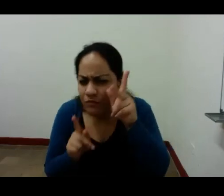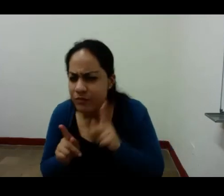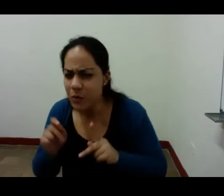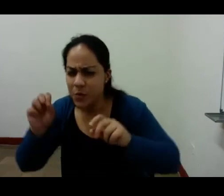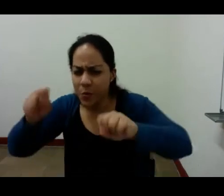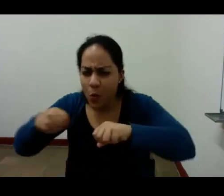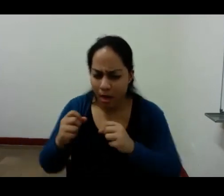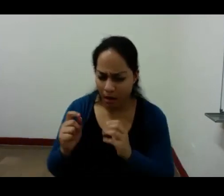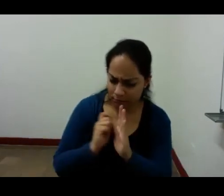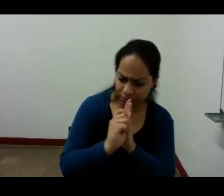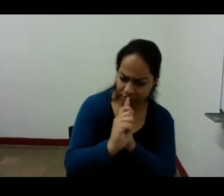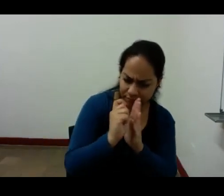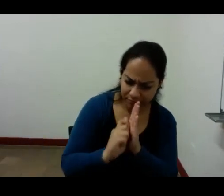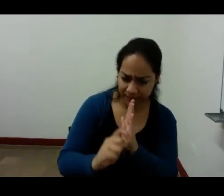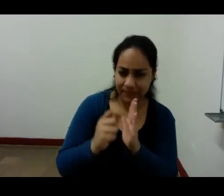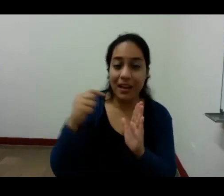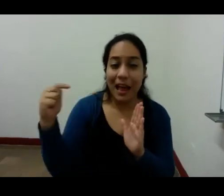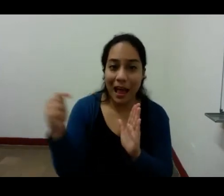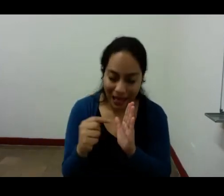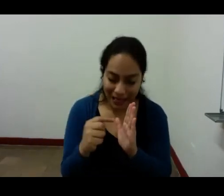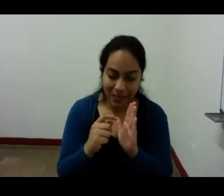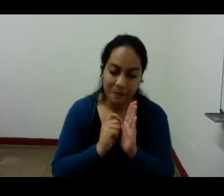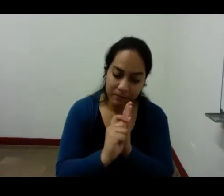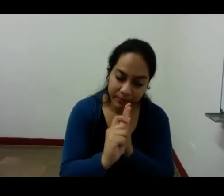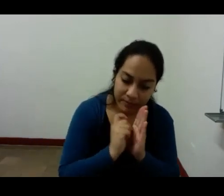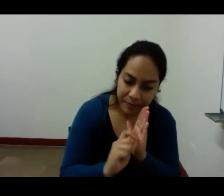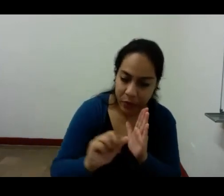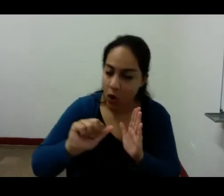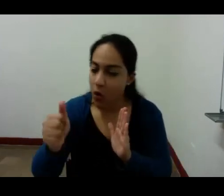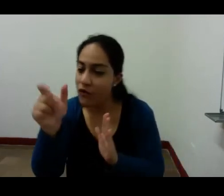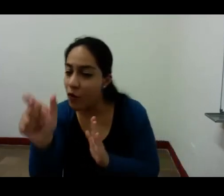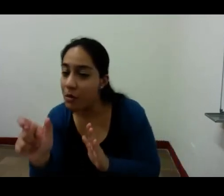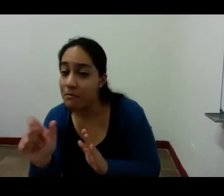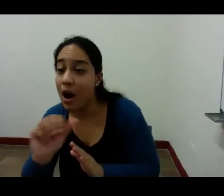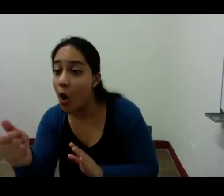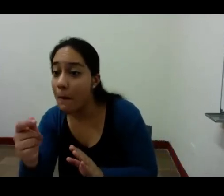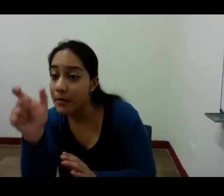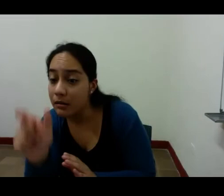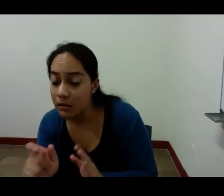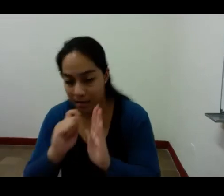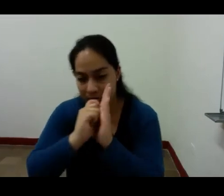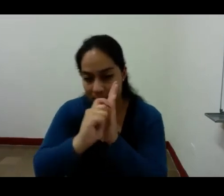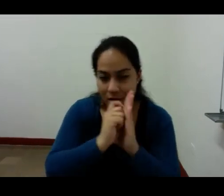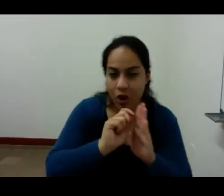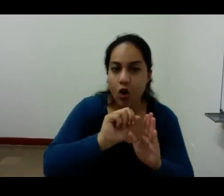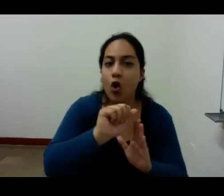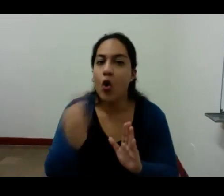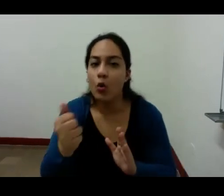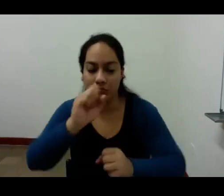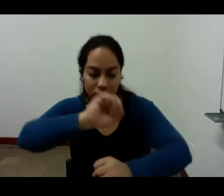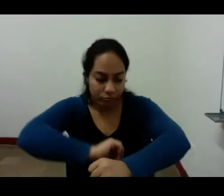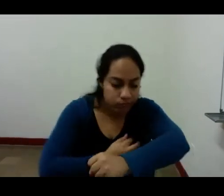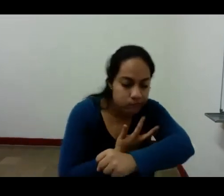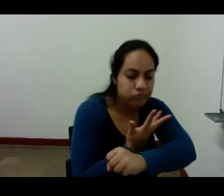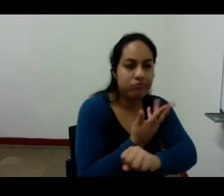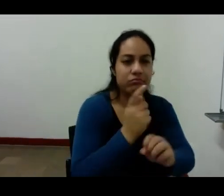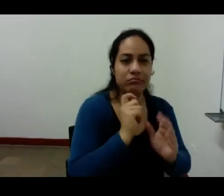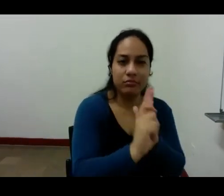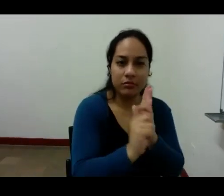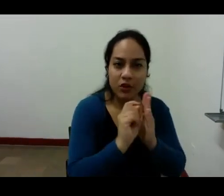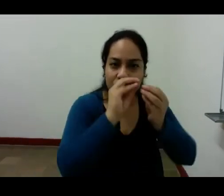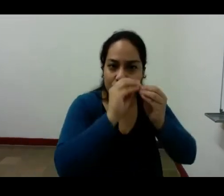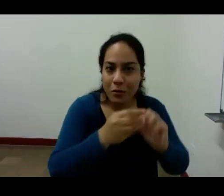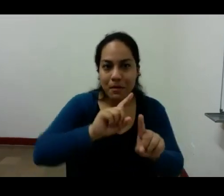y él escribirá de otra manera otro poeta escribirá de otra